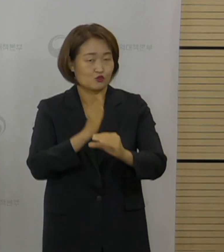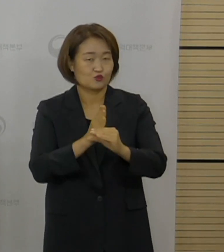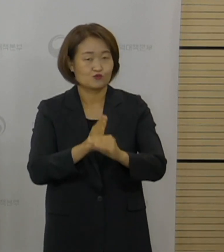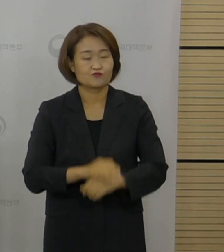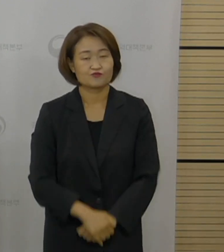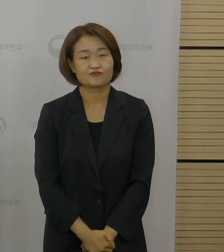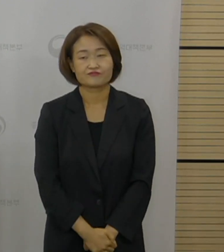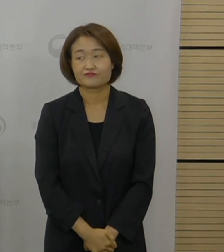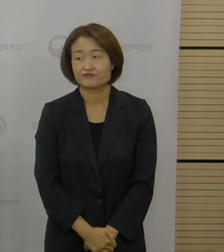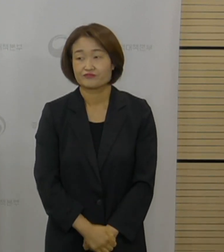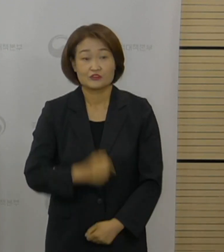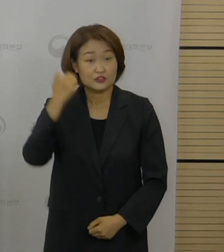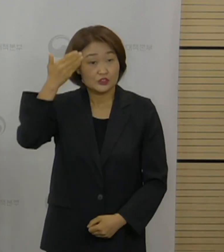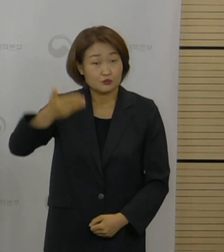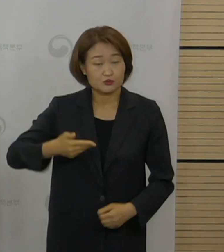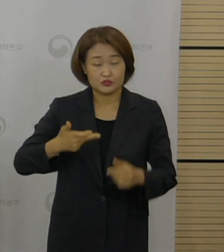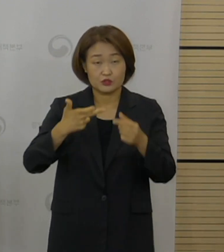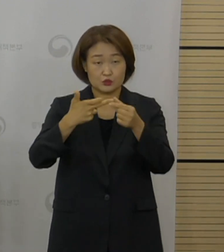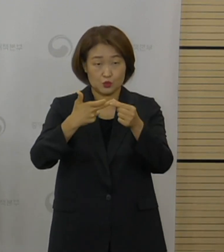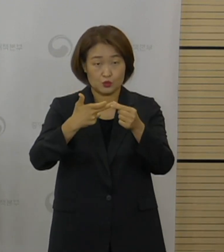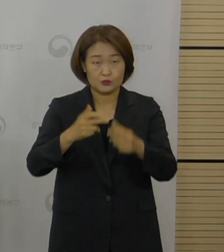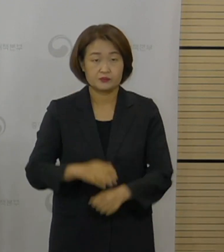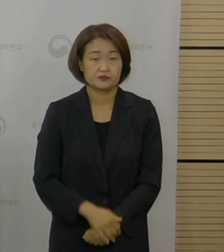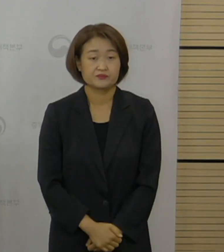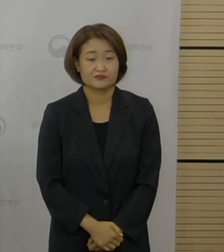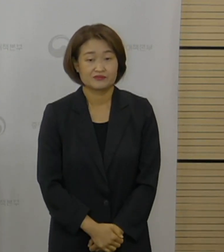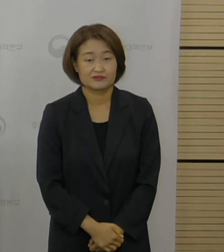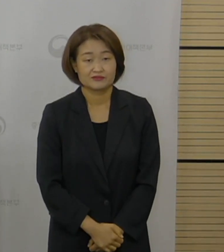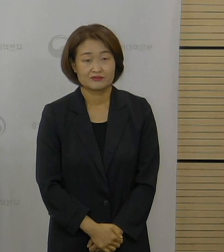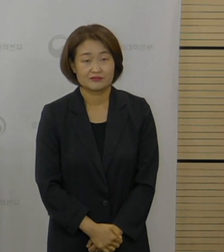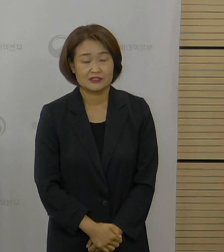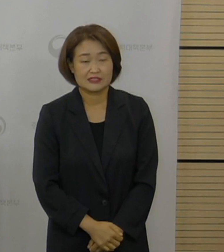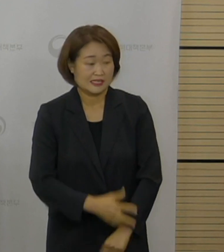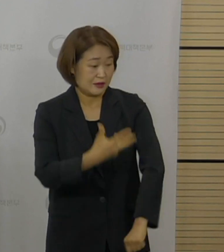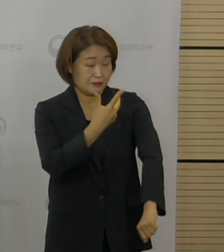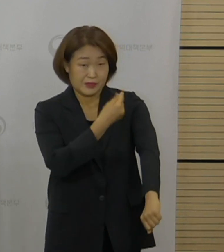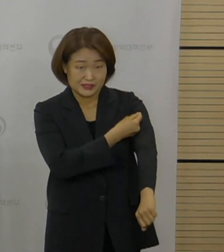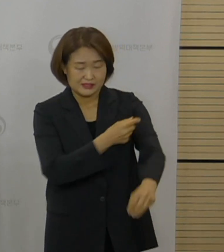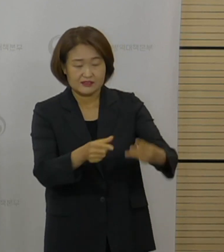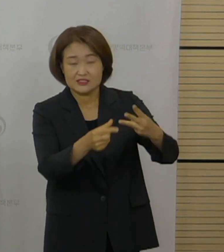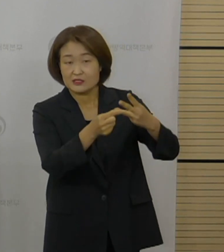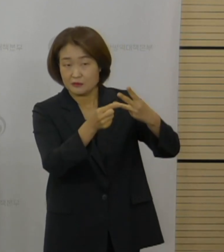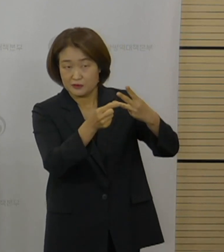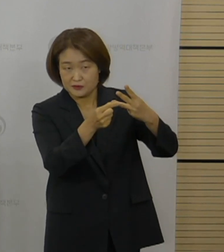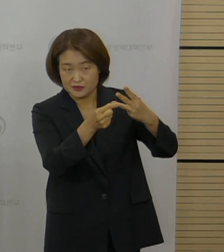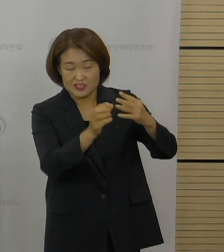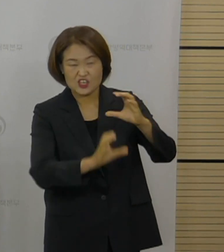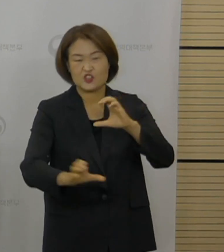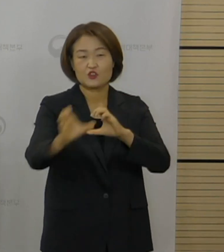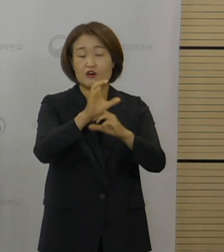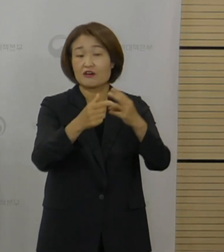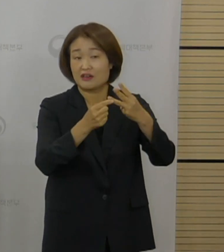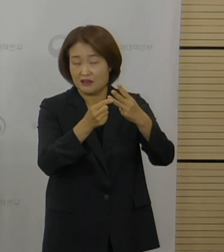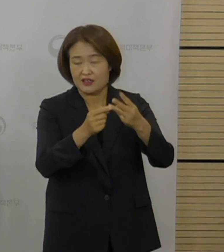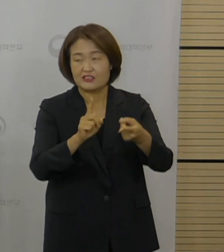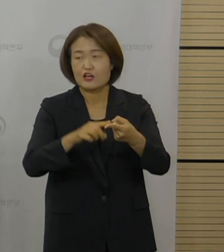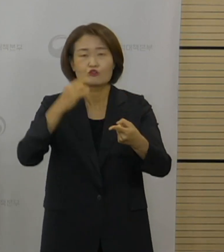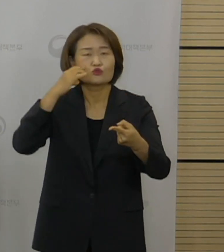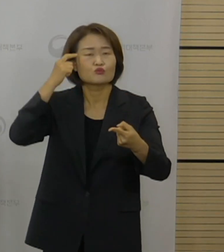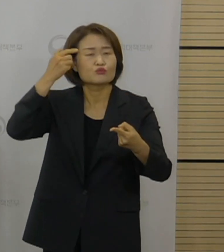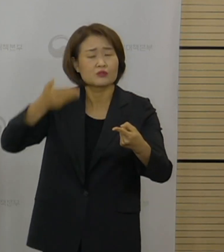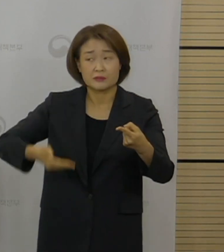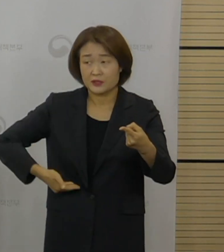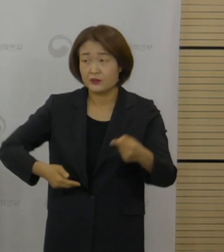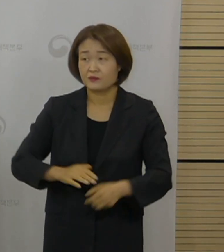네, 열일곱 번째 질문도 부스터샷 관련된 질문이라서 같이 드리겠습니다. 디디넷 코리아 김양균